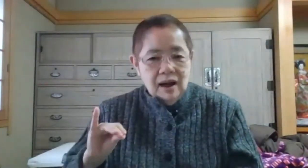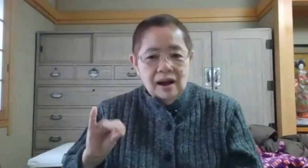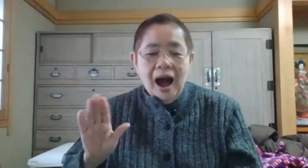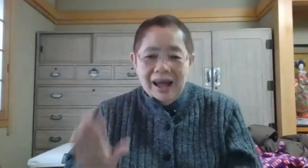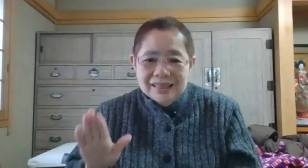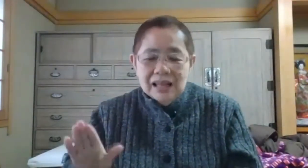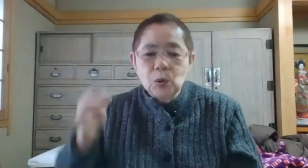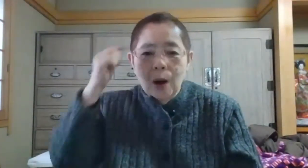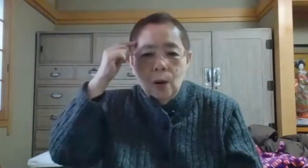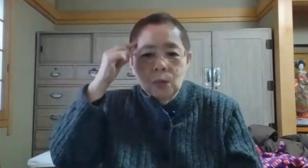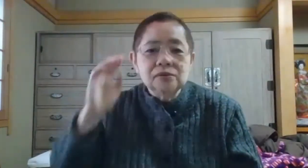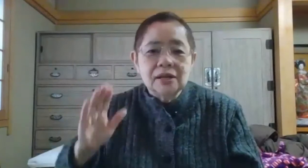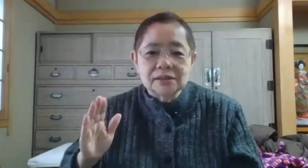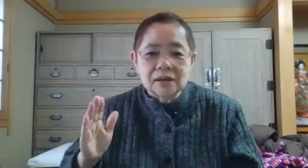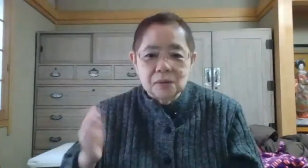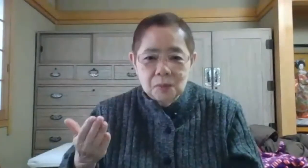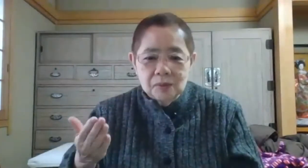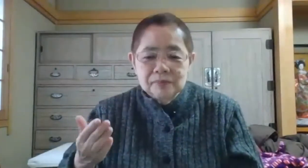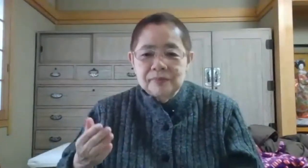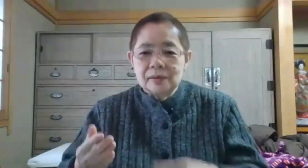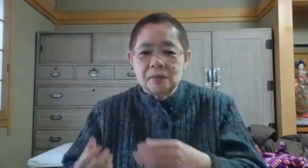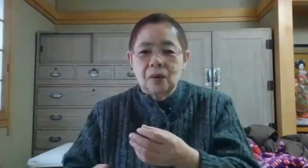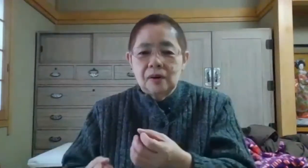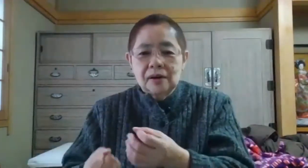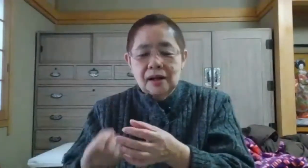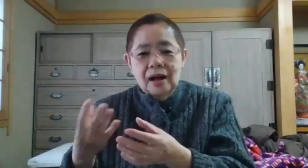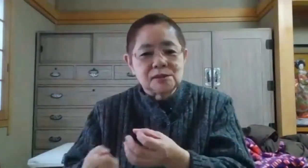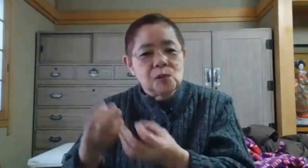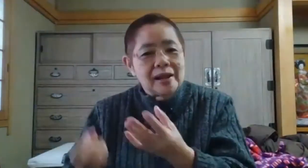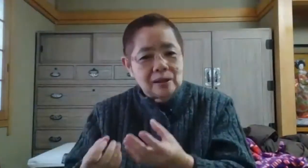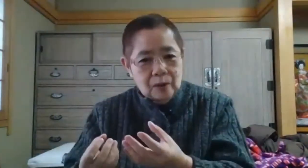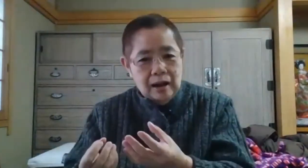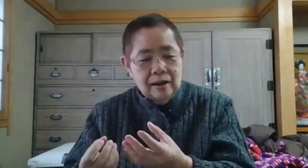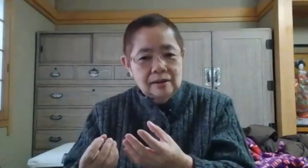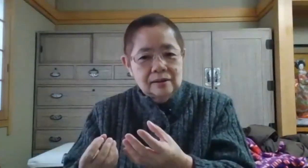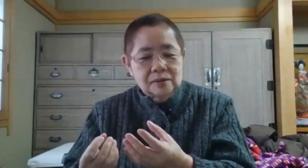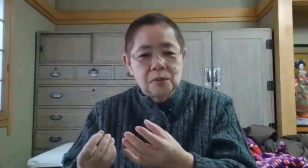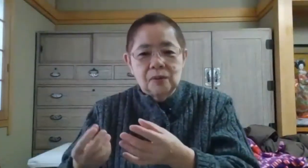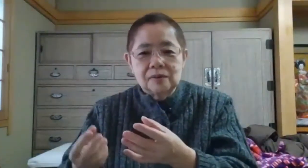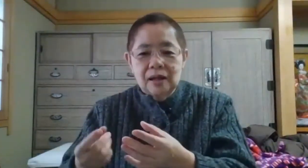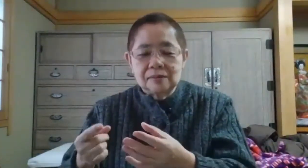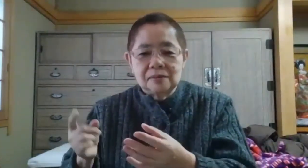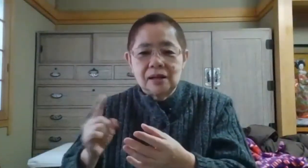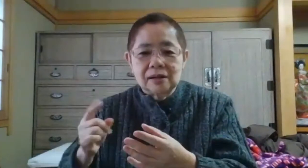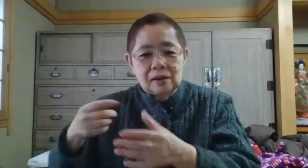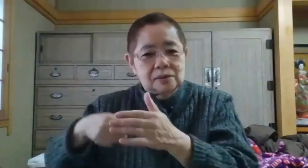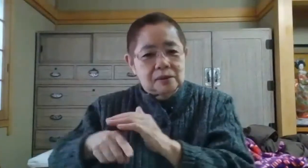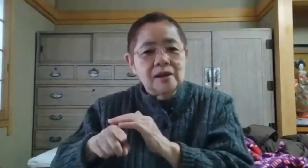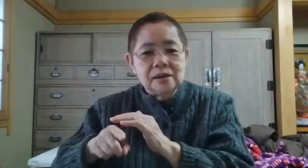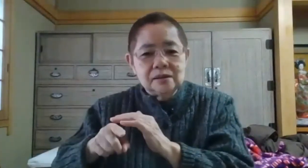あったとは思うんですけれどもそのガス漏れなのかともあのなんとかという原因という